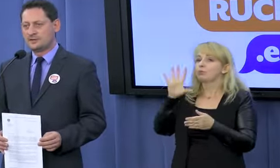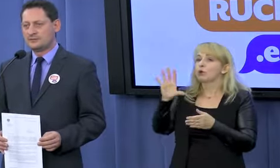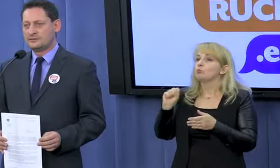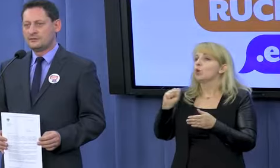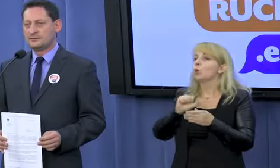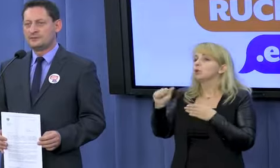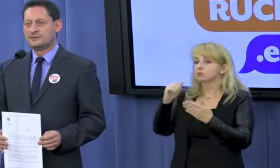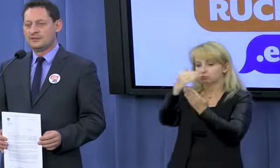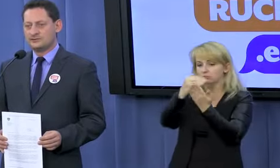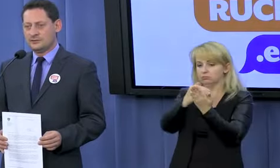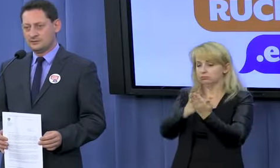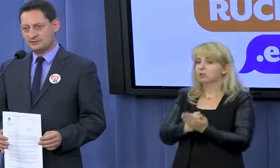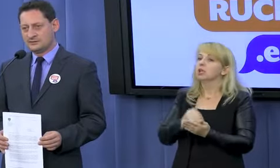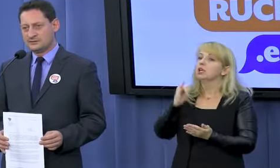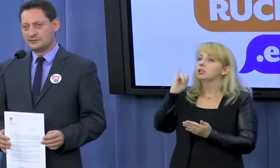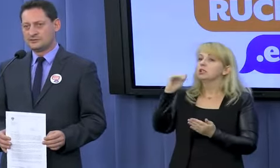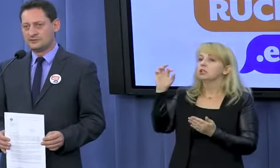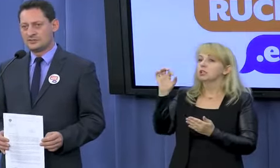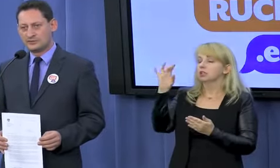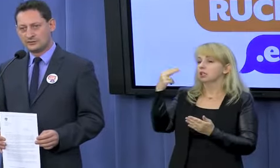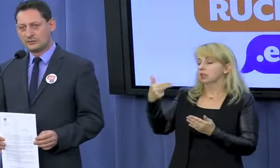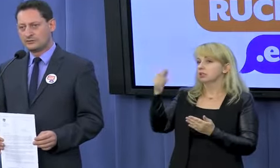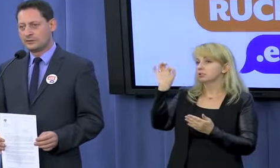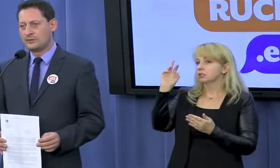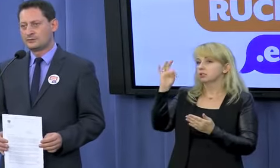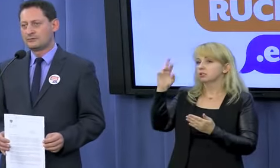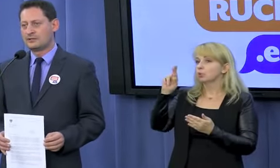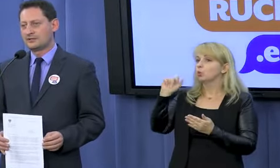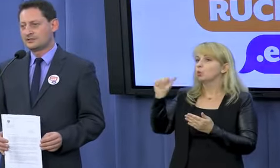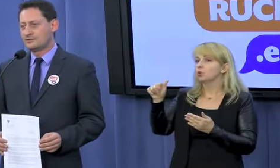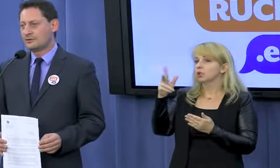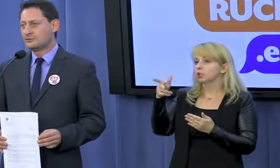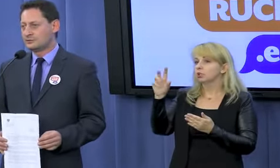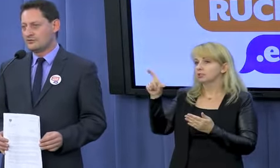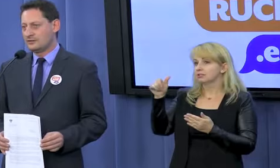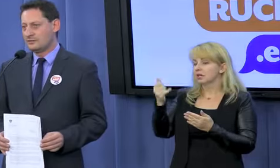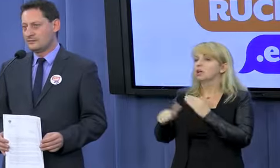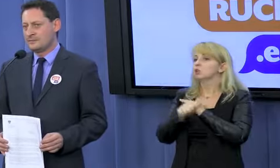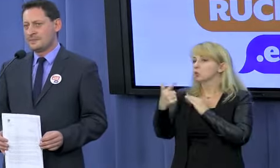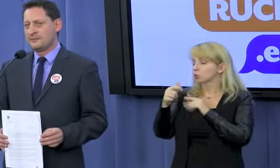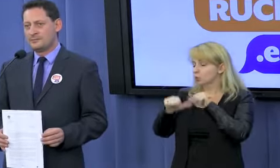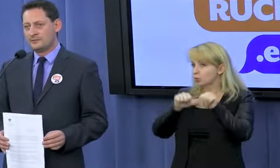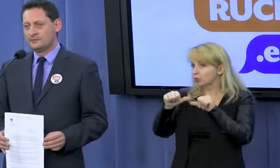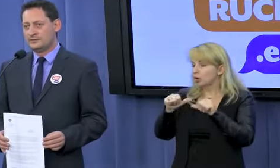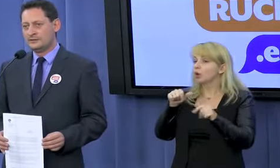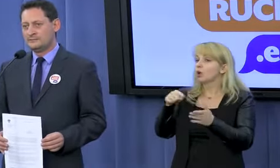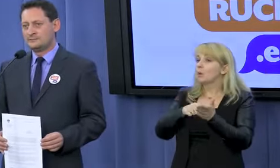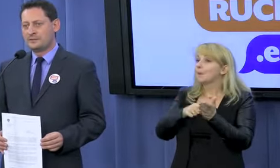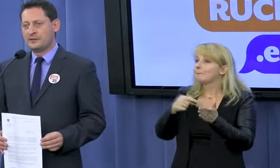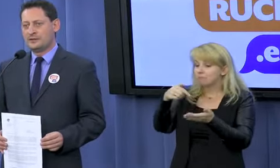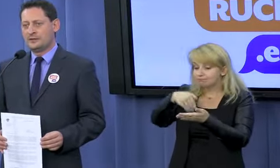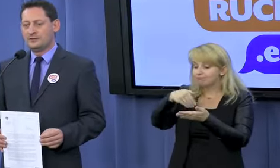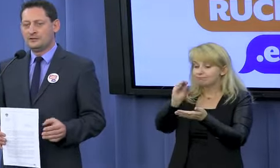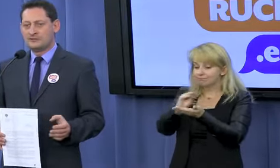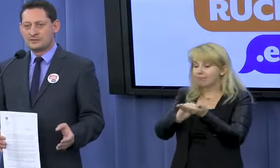Crimen Solicitat Itionis z 1962 roku, która nakazywała tuszowanie pedofilii